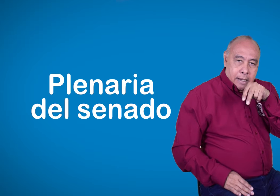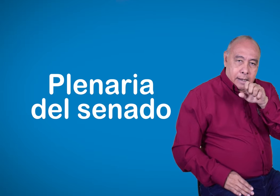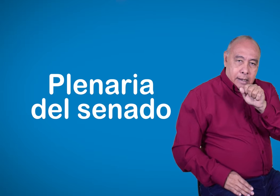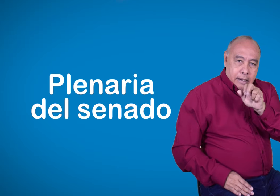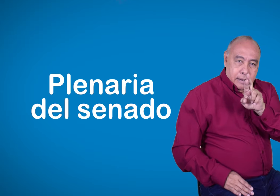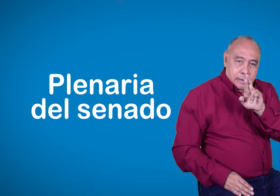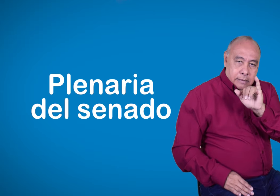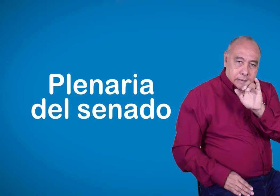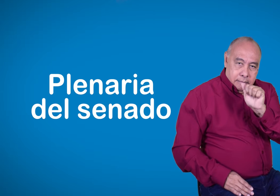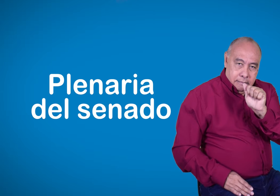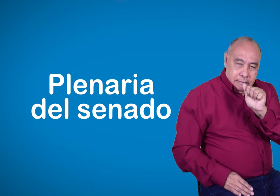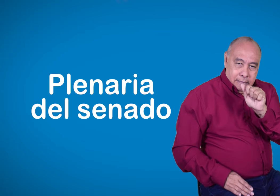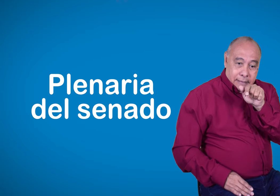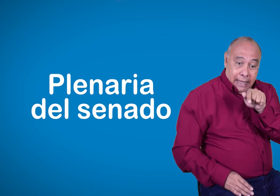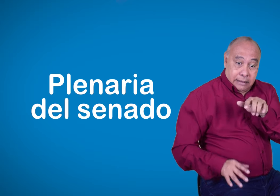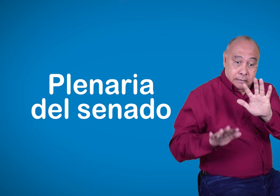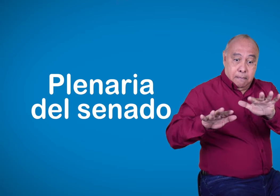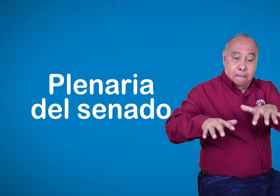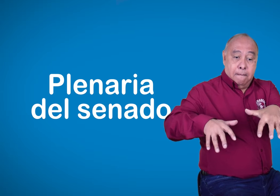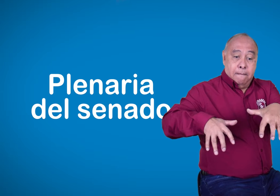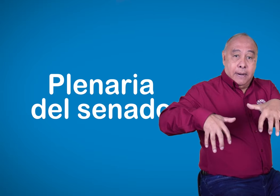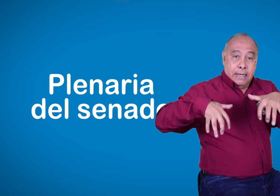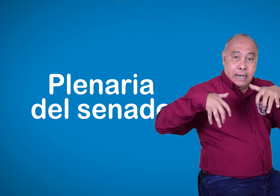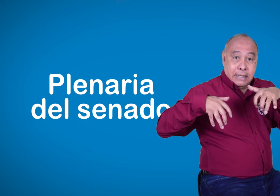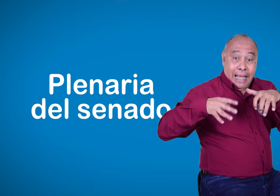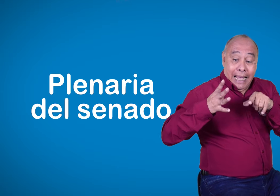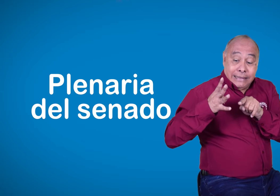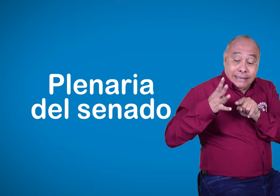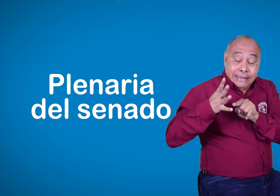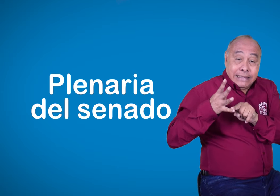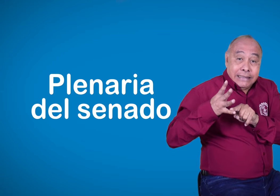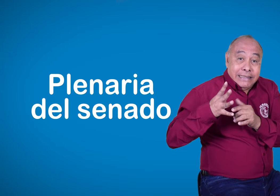ya estaba a punto de finalizar este proceso en diciembre del año 2022.